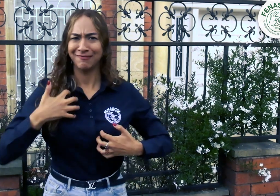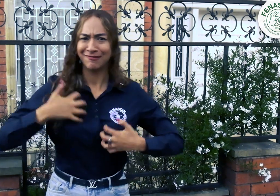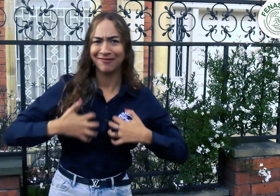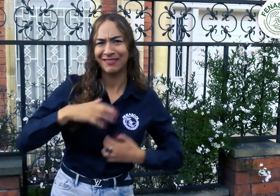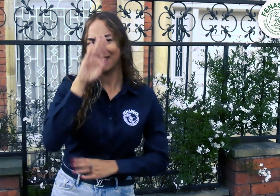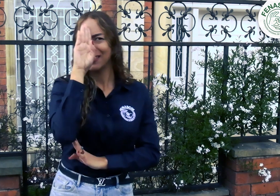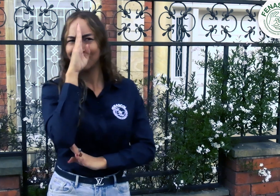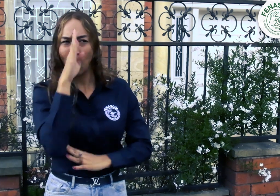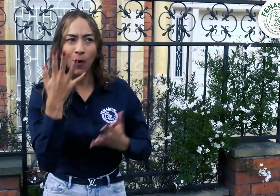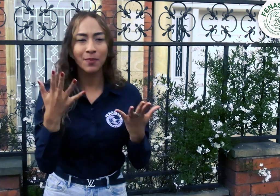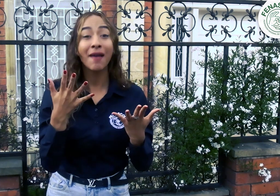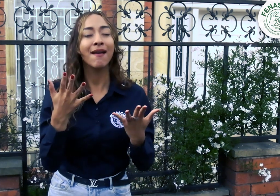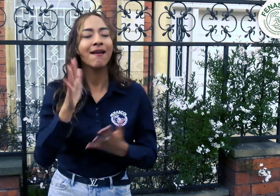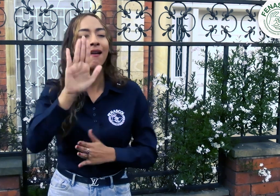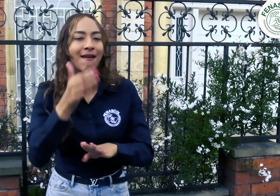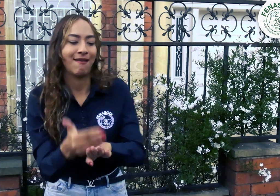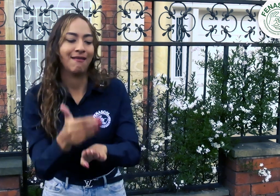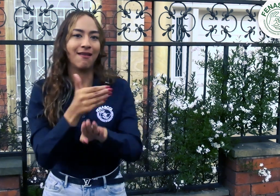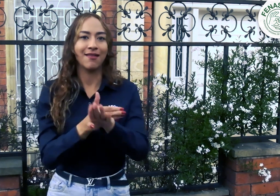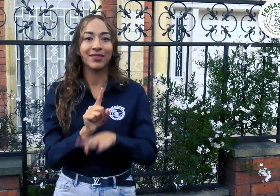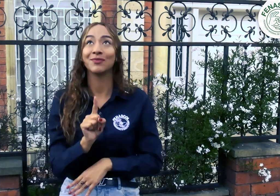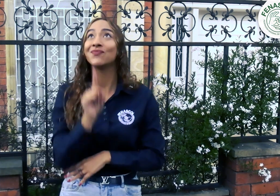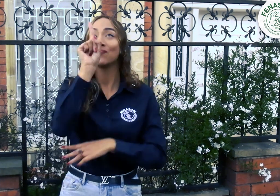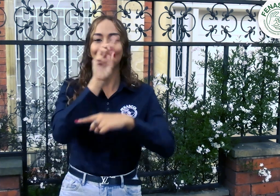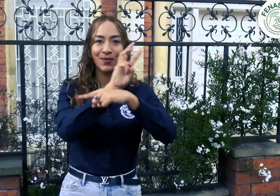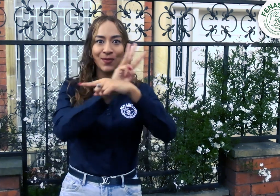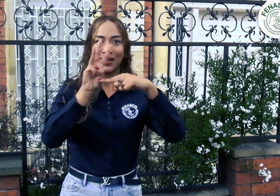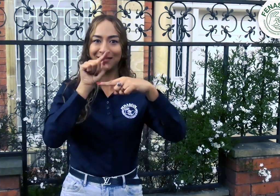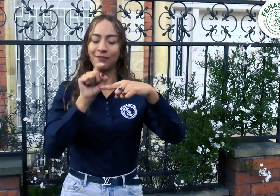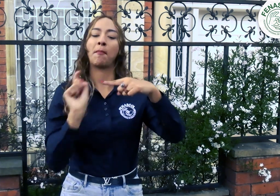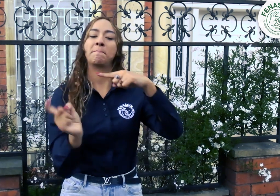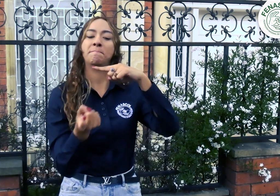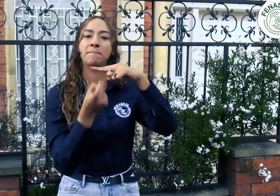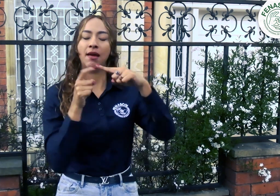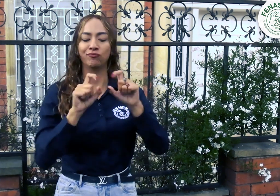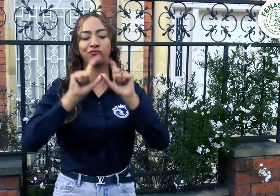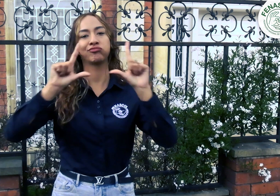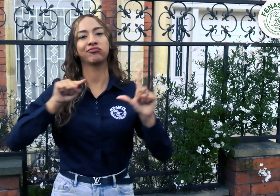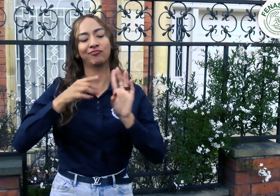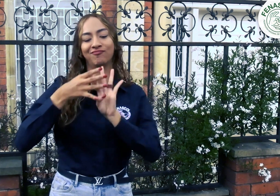preguntas, pueden registrarse antes en el enlace que acompaña la publicación.